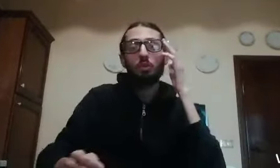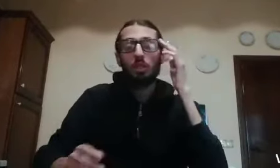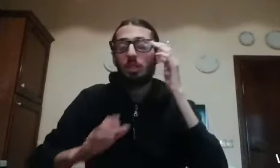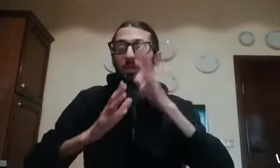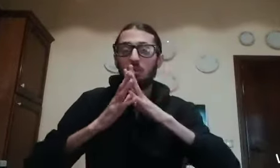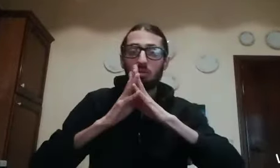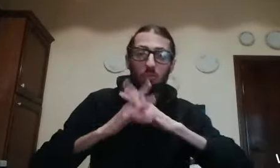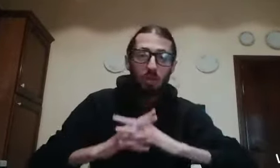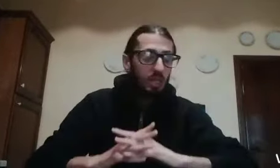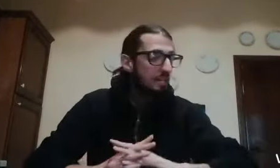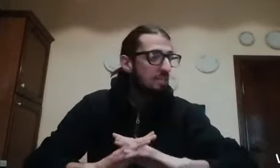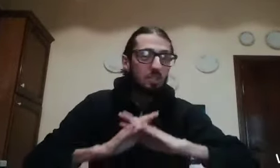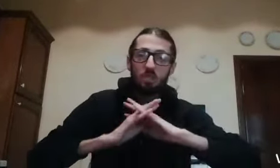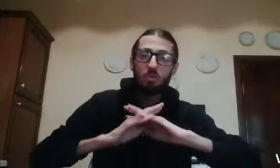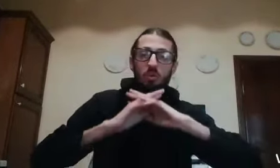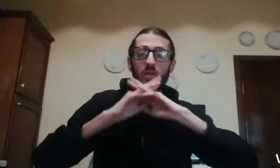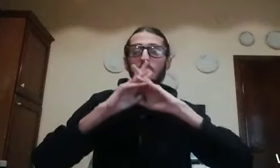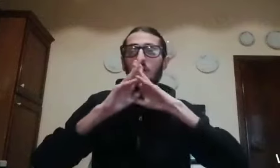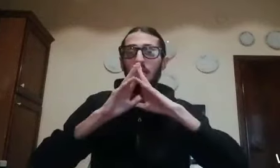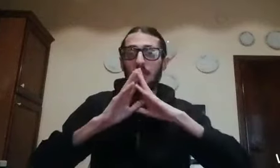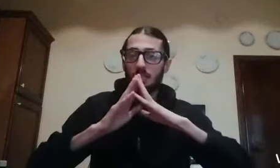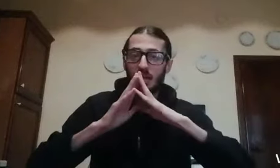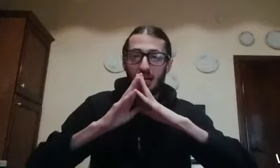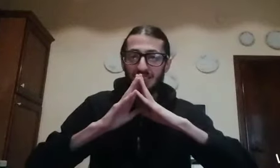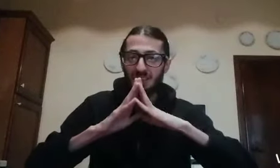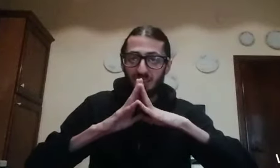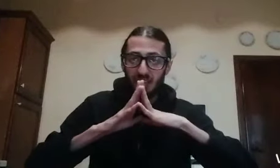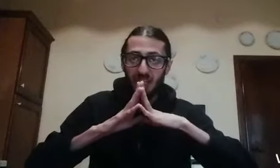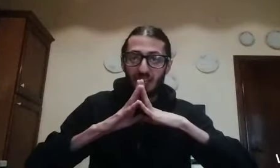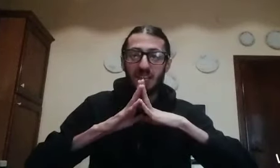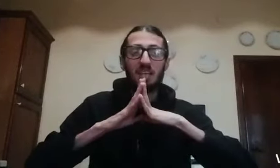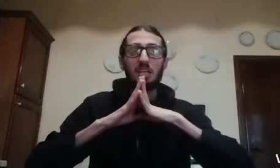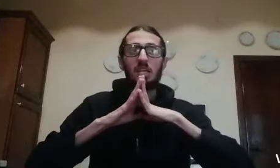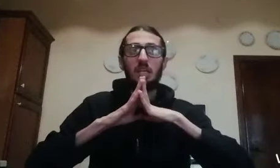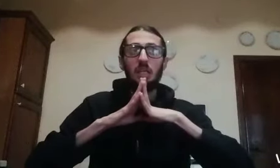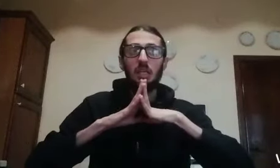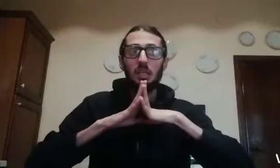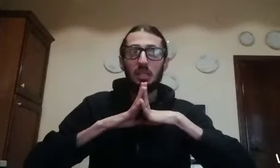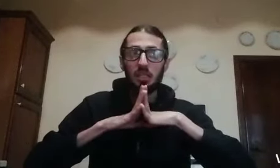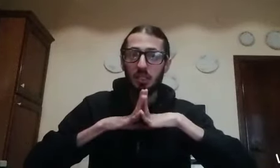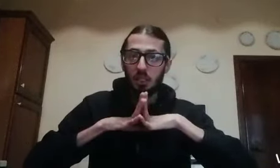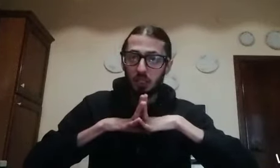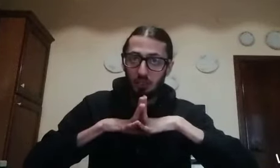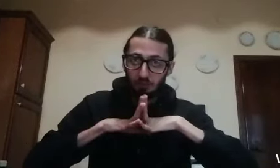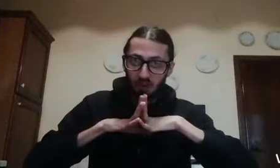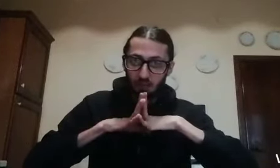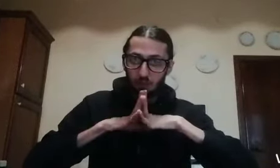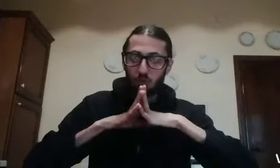in tutti i casi non sta a significare il fatto